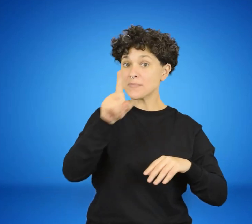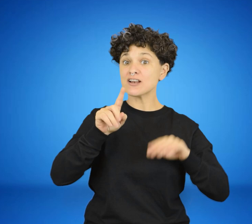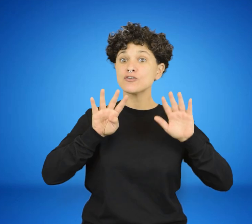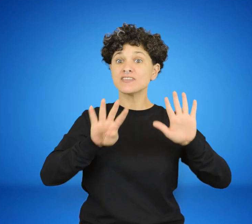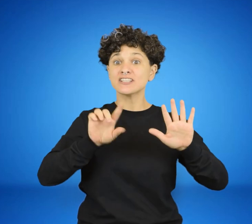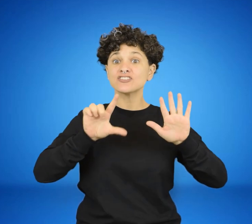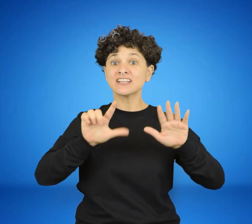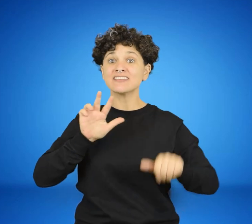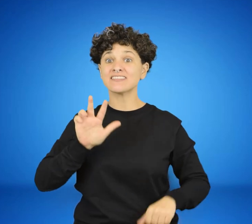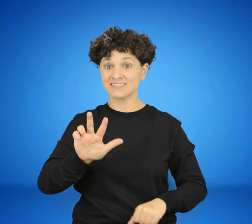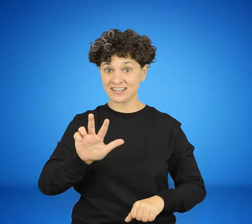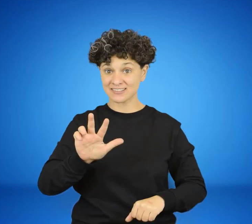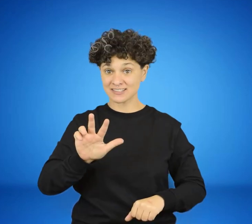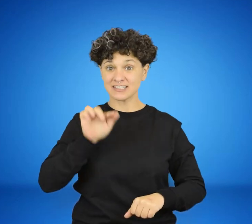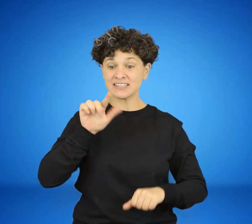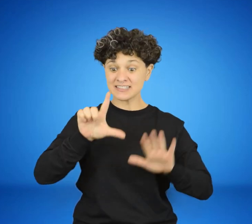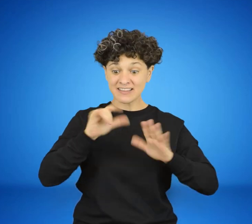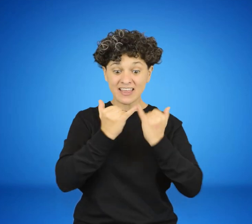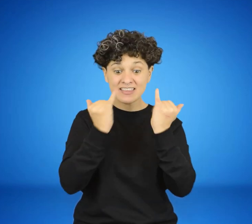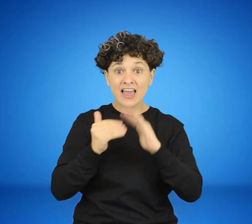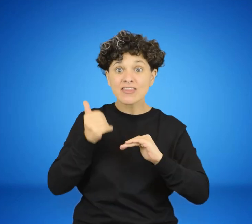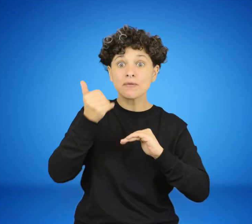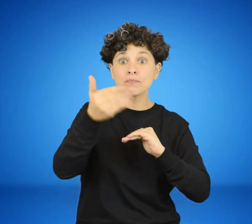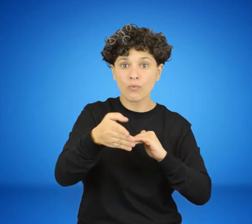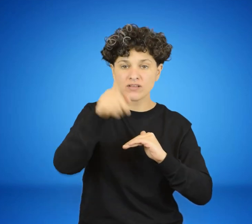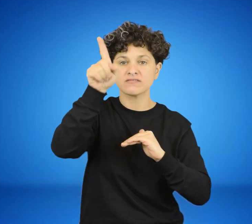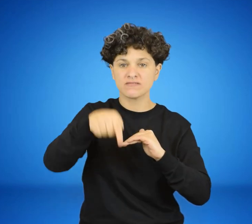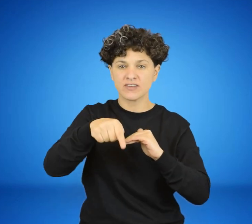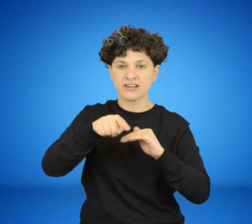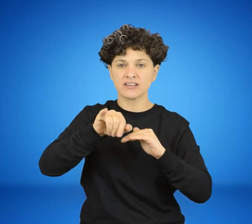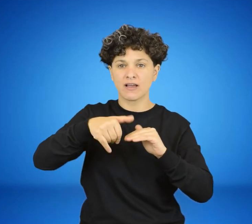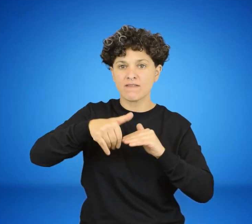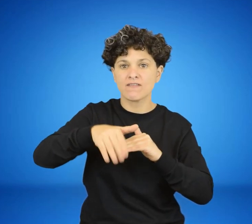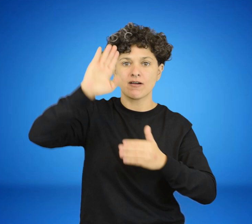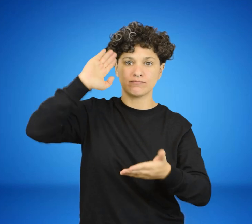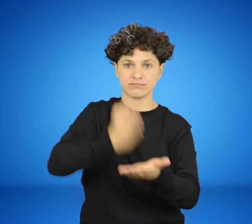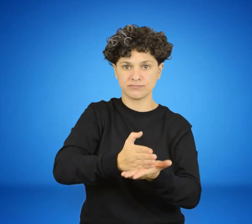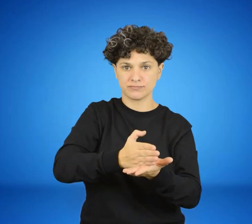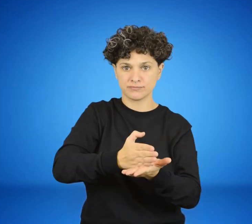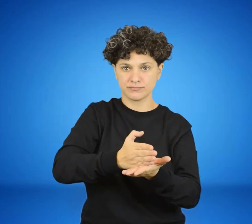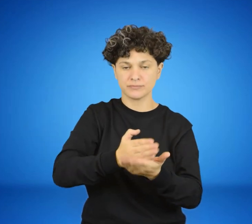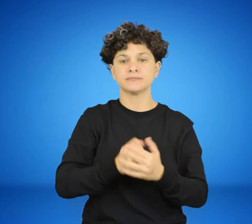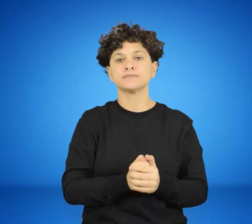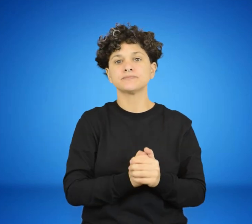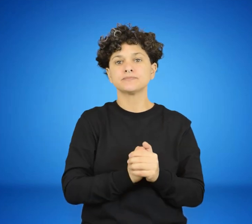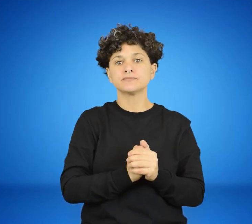En menos de siete días, el destino del país quedó signado hacia el golpe de Estado.